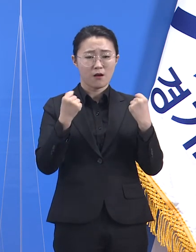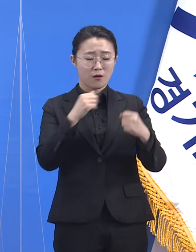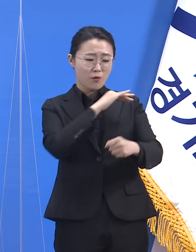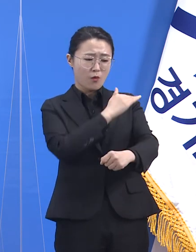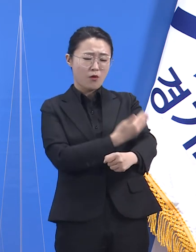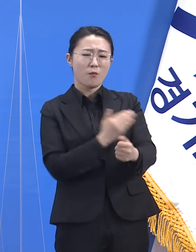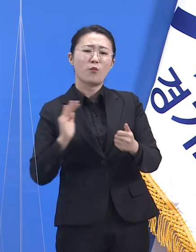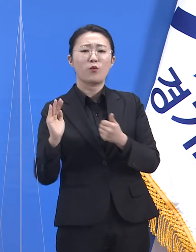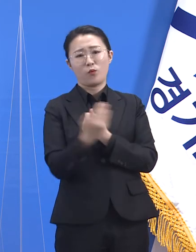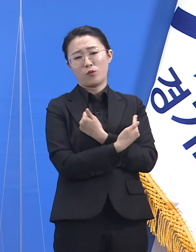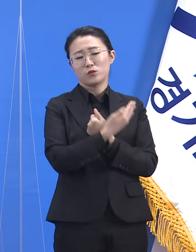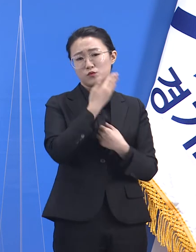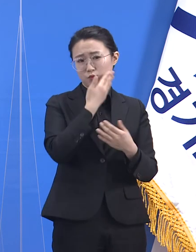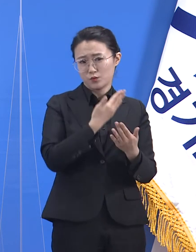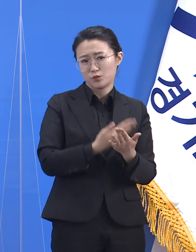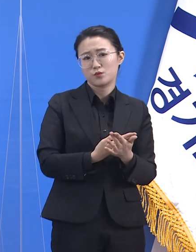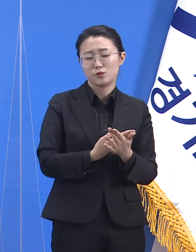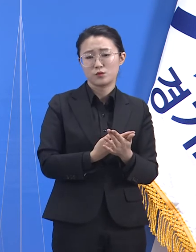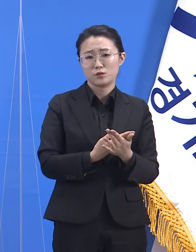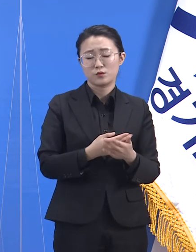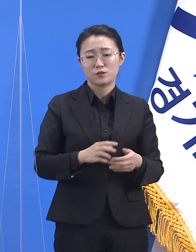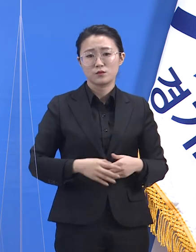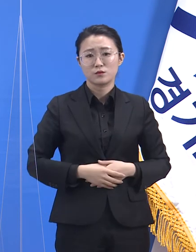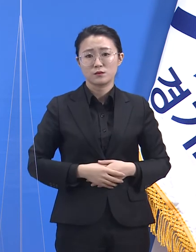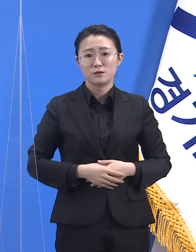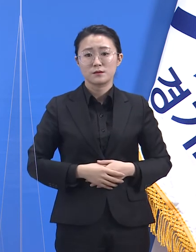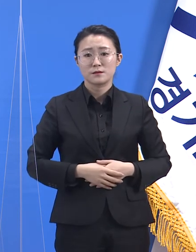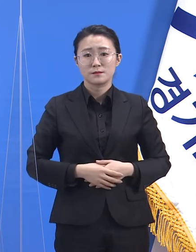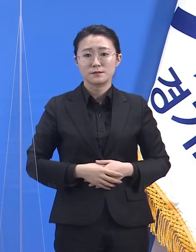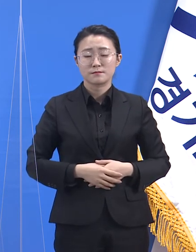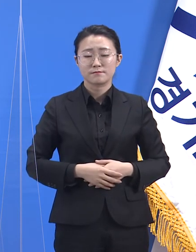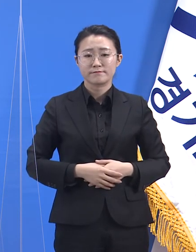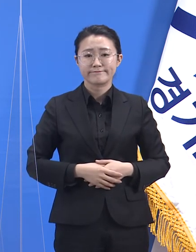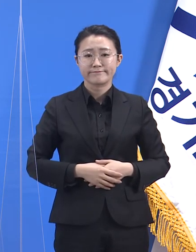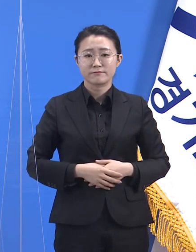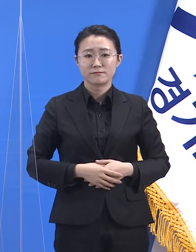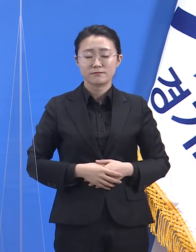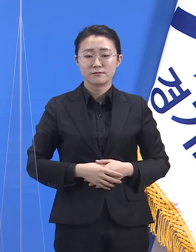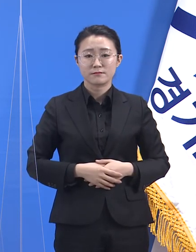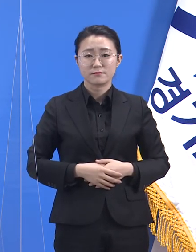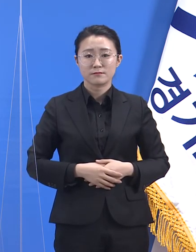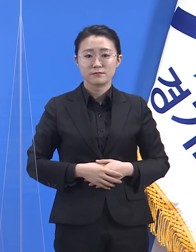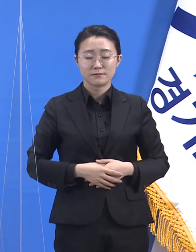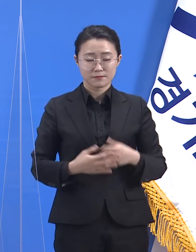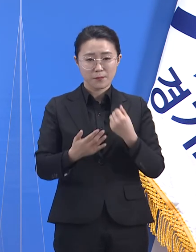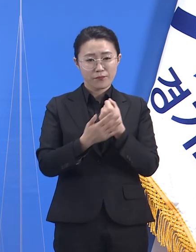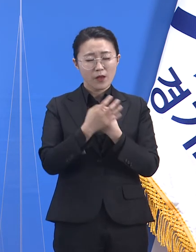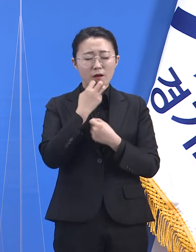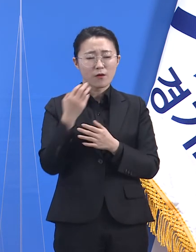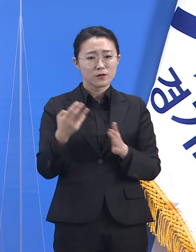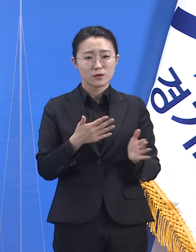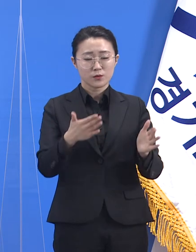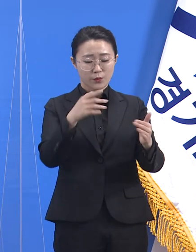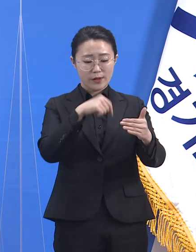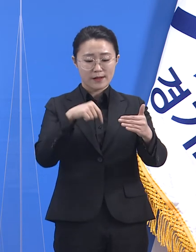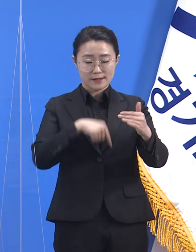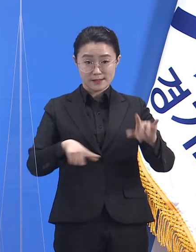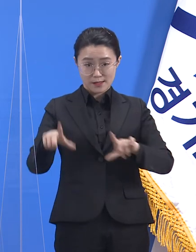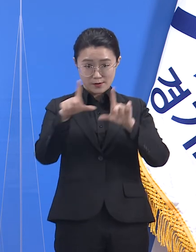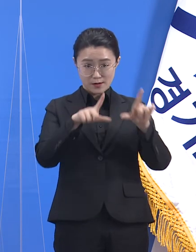보호하는 것도 내려놓을 수 없는 가치이기 때문입니다. 경기도에서 살아간 모든 사람들과